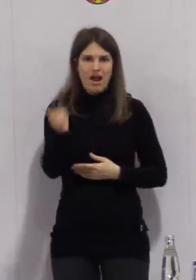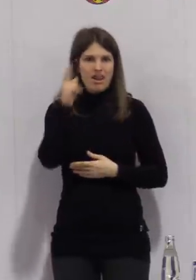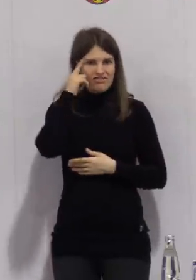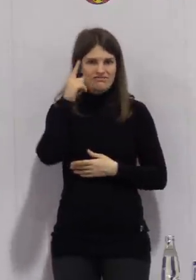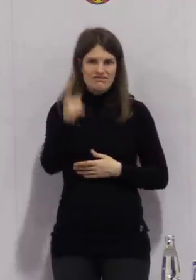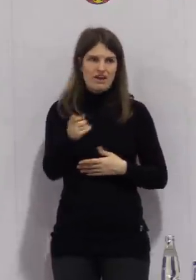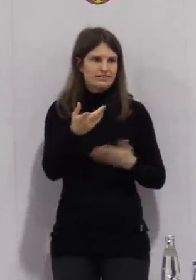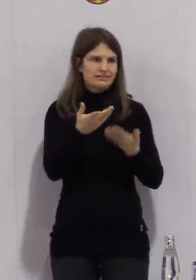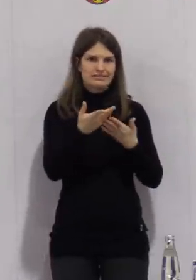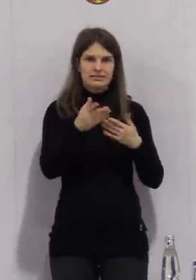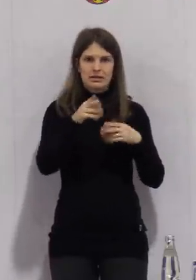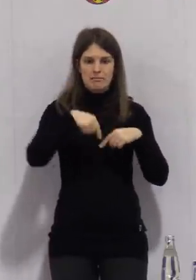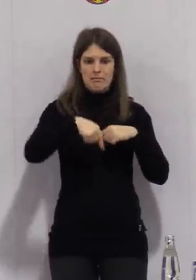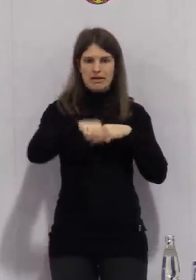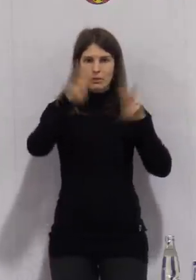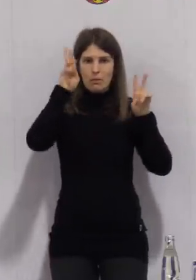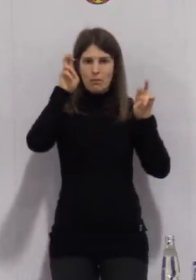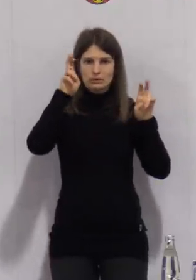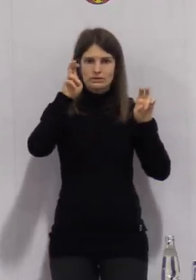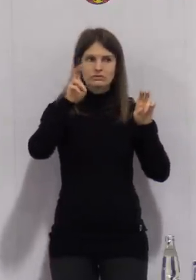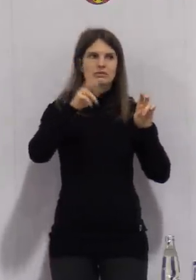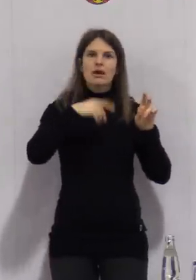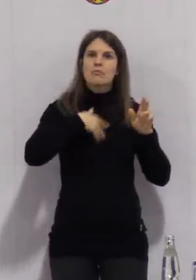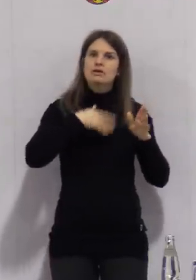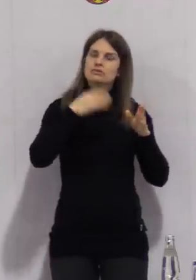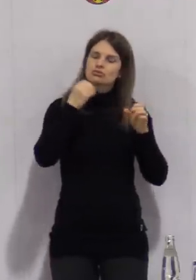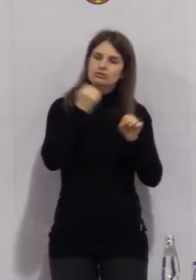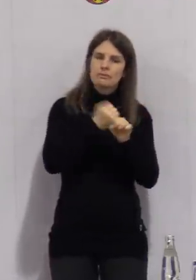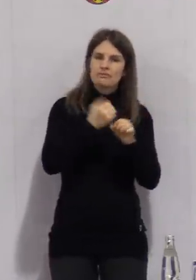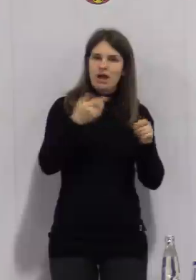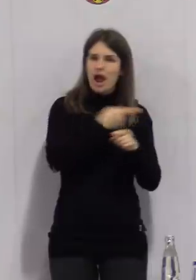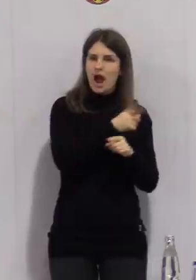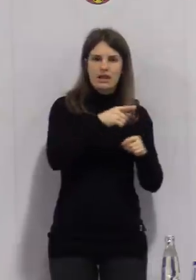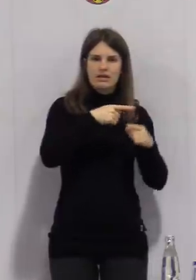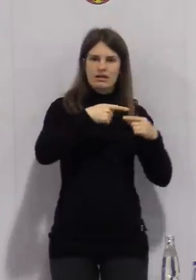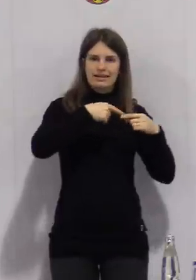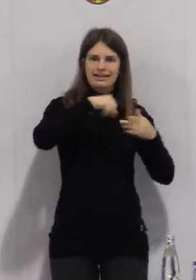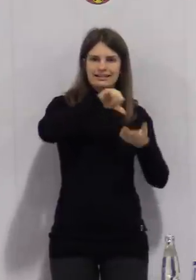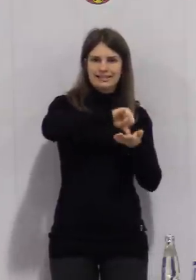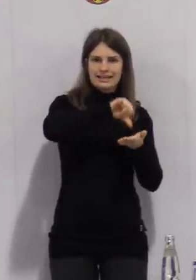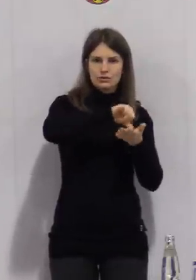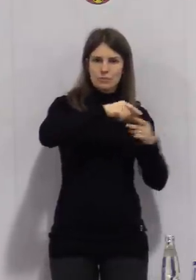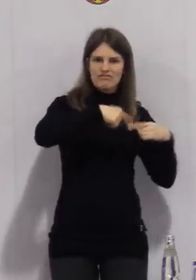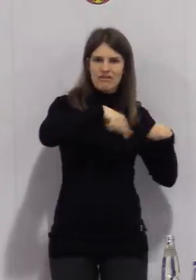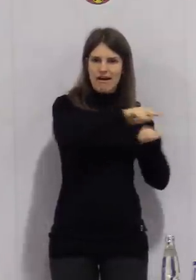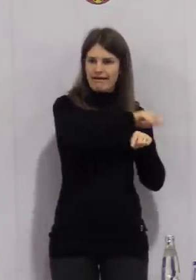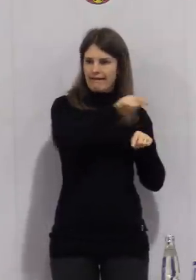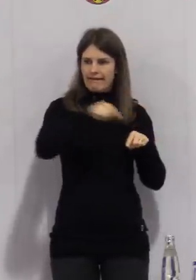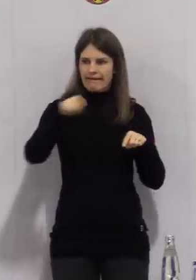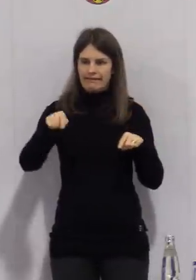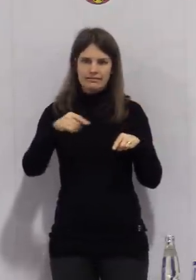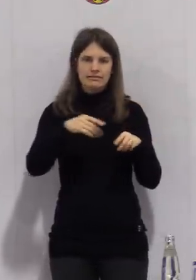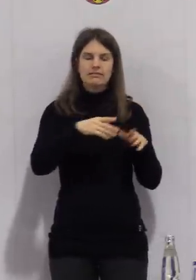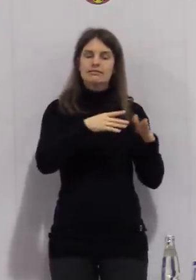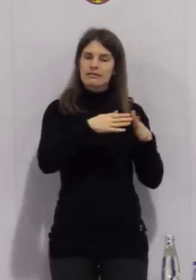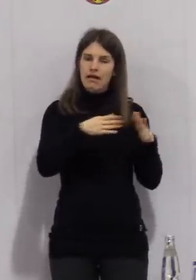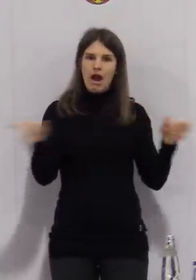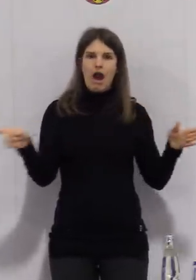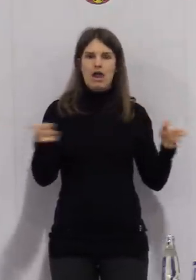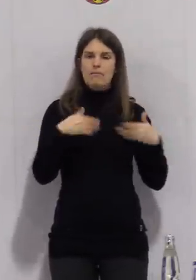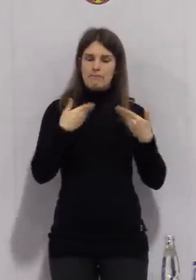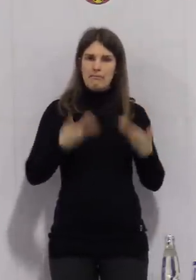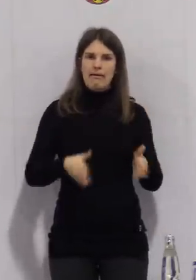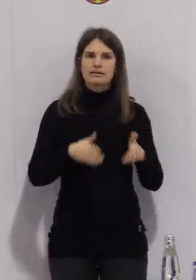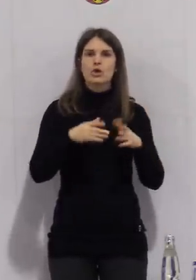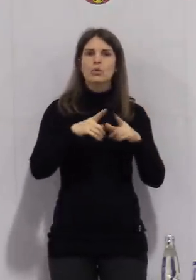Innenstadtvereine bieten Einkaufsgutscheine. Und ich möchte dafür werben, dass vielleicht statt eines